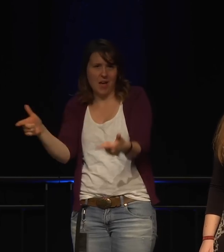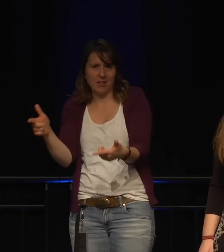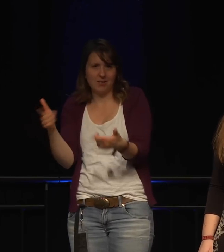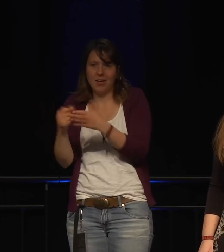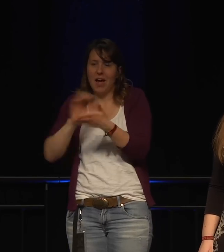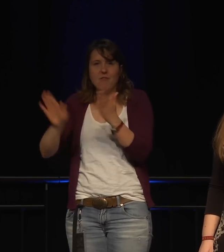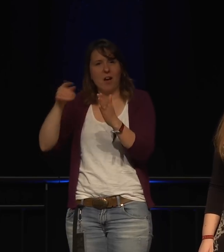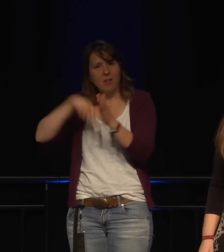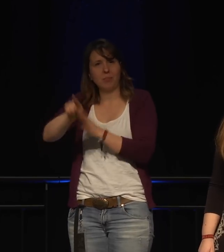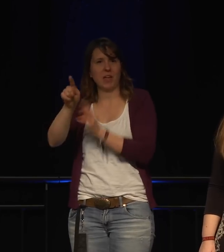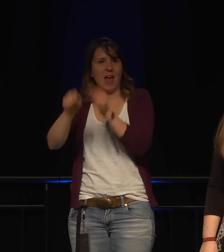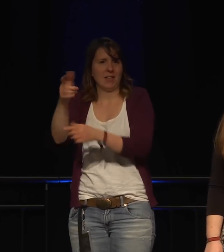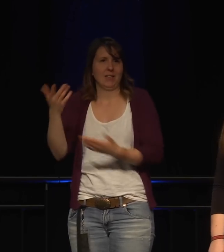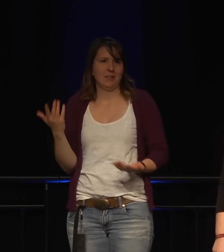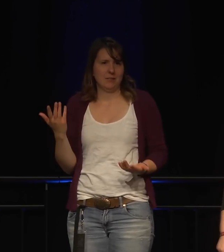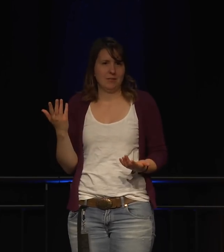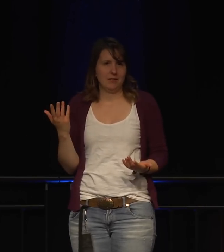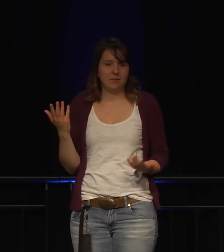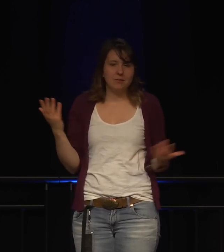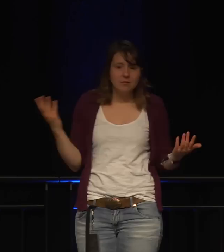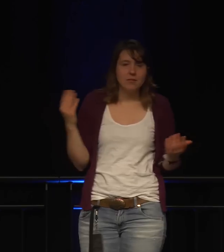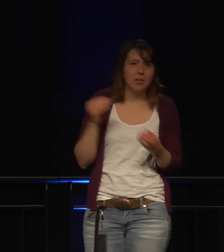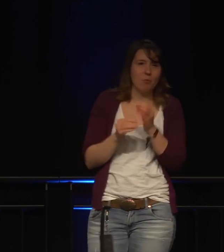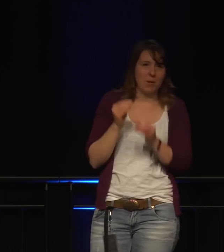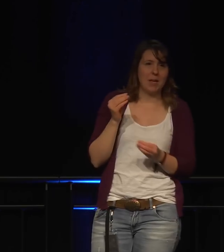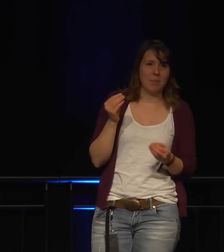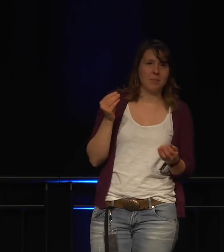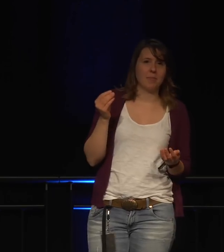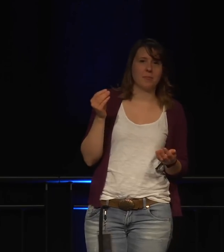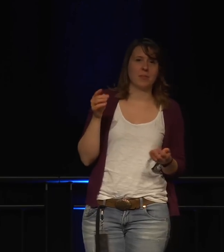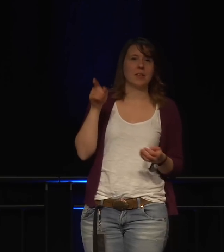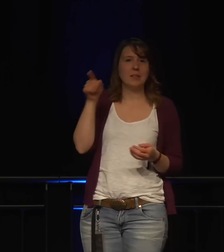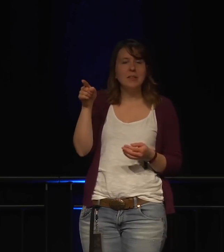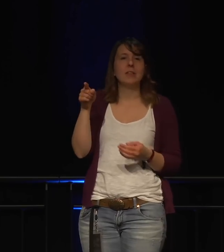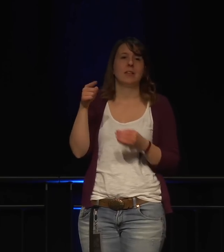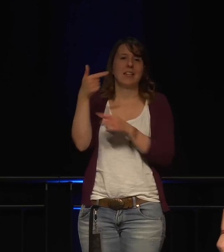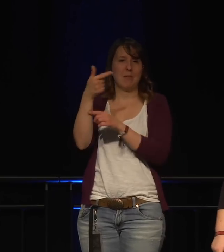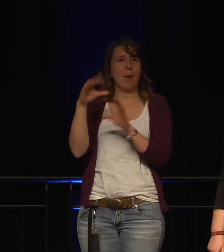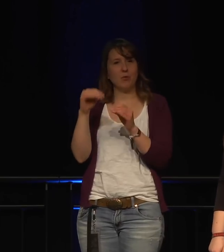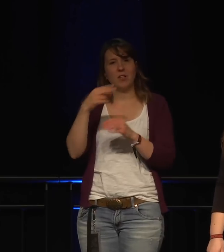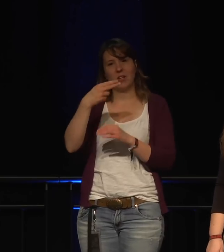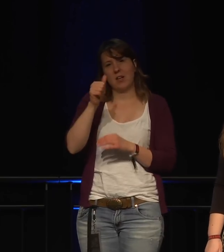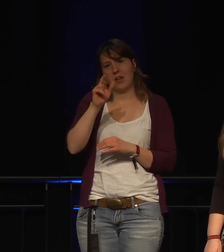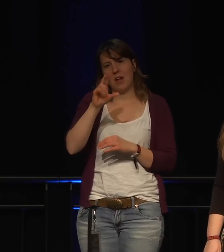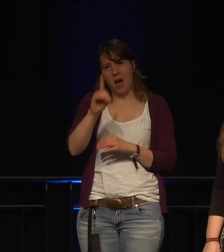komplett nutzlos ist, wenn sie dann gehackt werden können. Das Problem bei dieser Kamera war hardcore